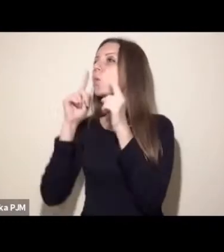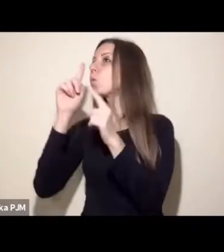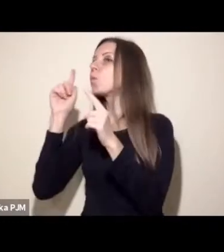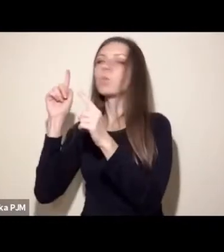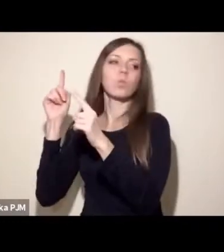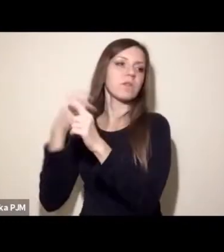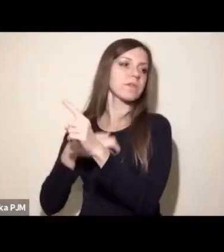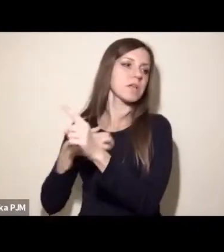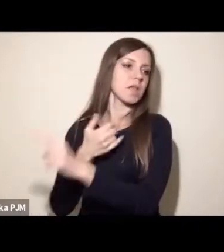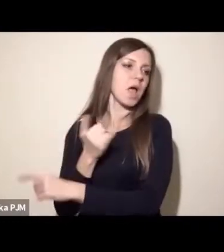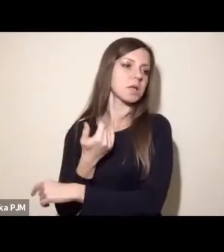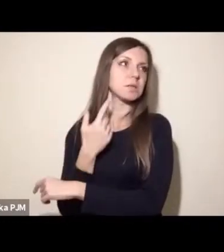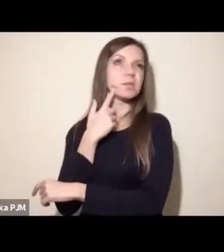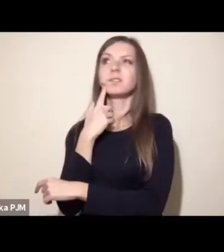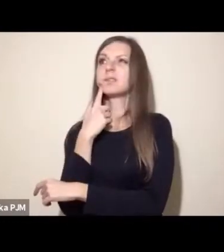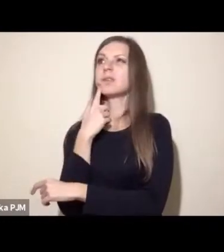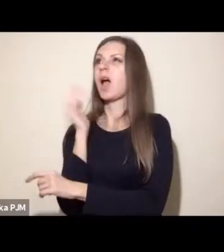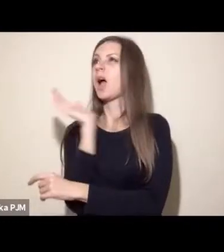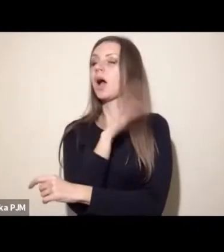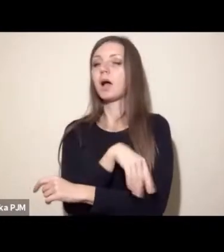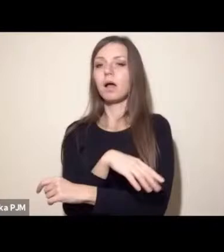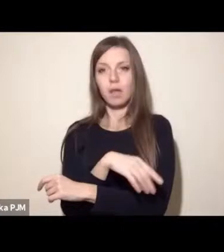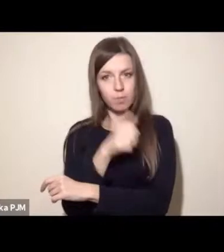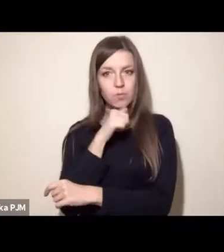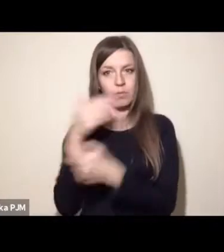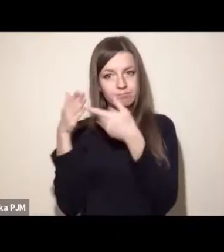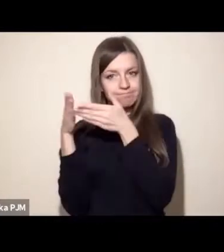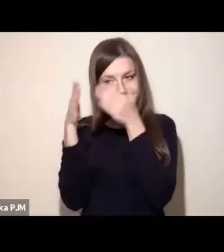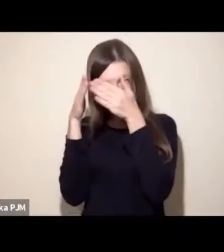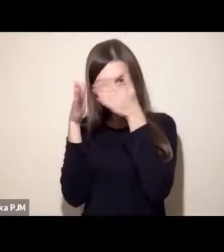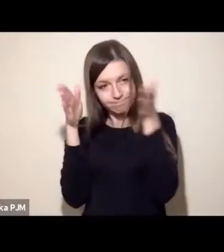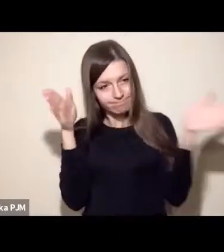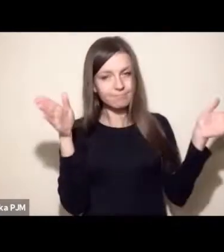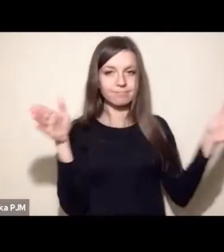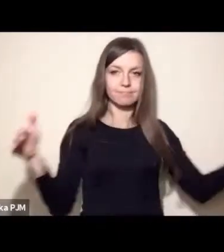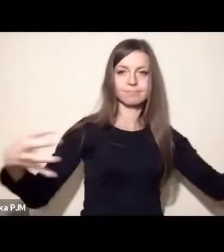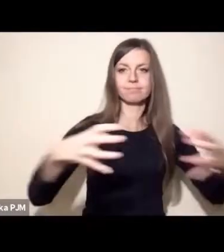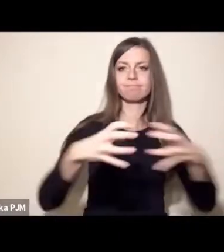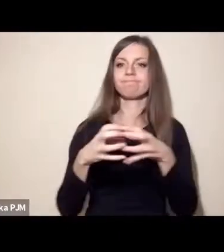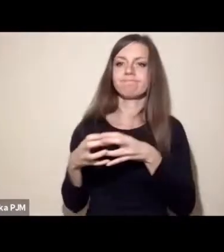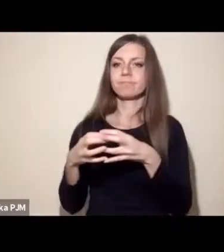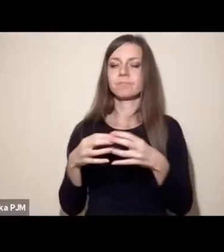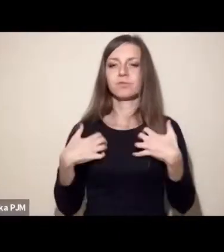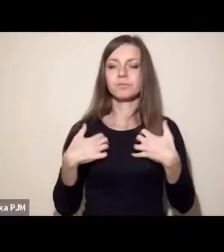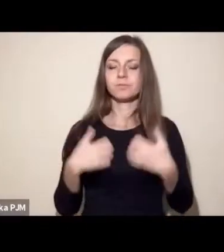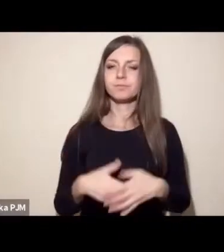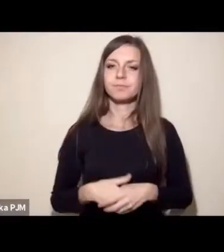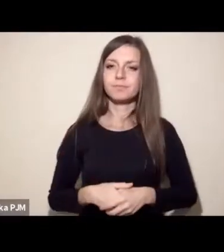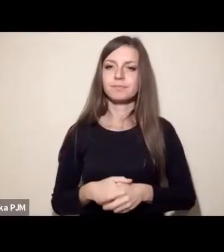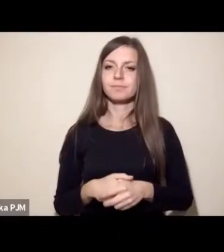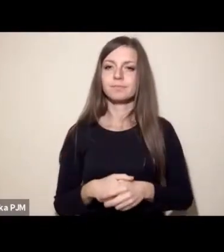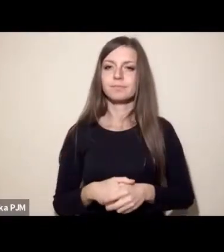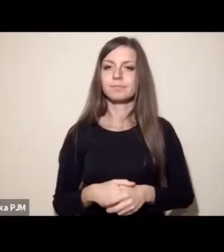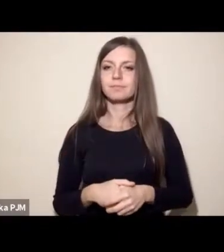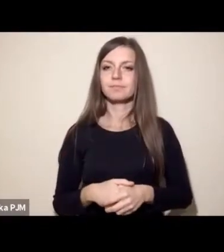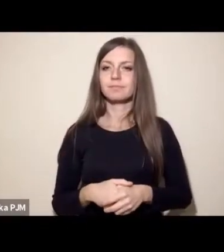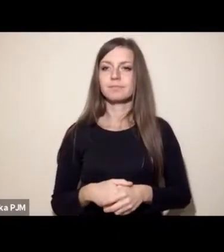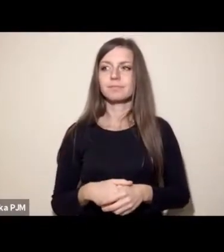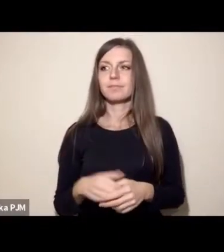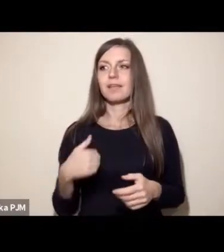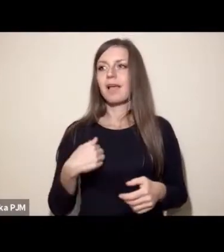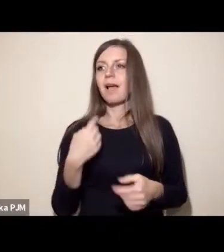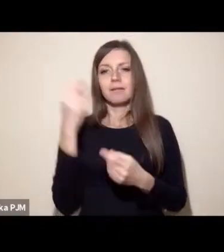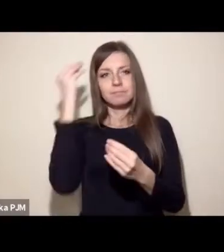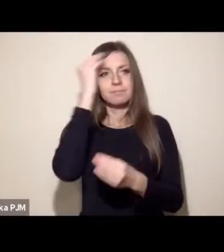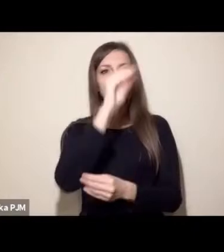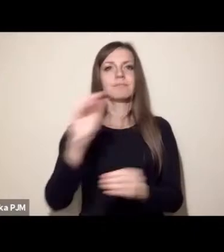wydaje mi się, że stawianie takich odważnych tez, bo mówiąc to w Polsce, mówiąc to w Unii Europejskiej, mówiąc to